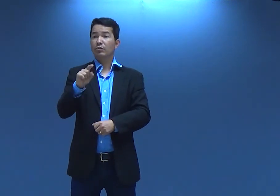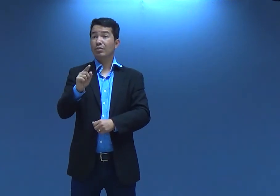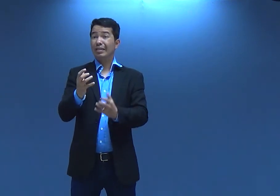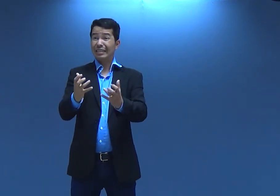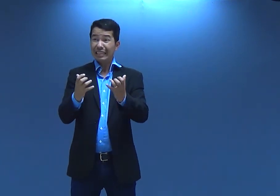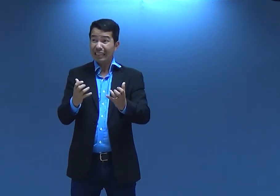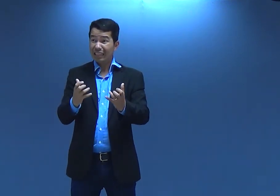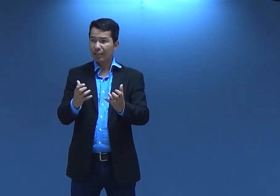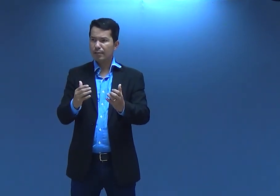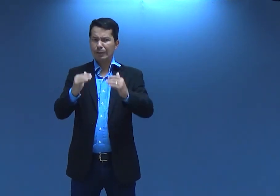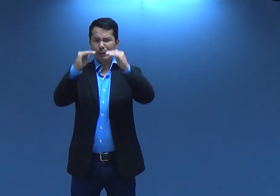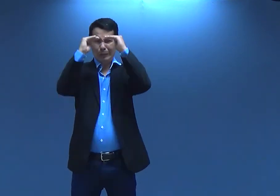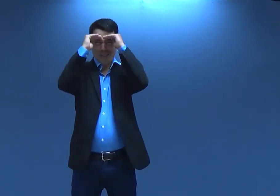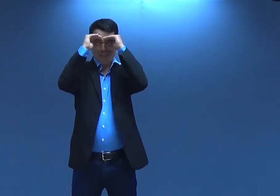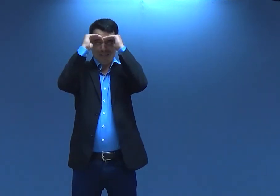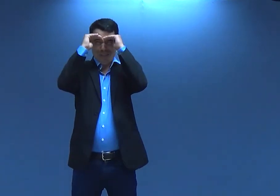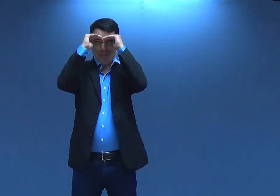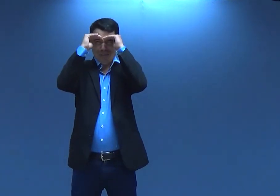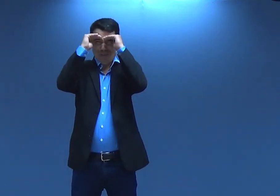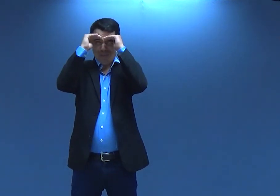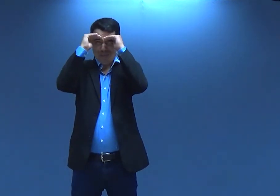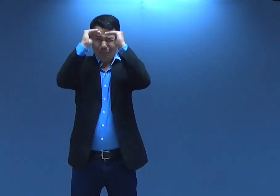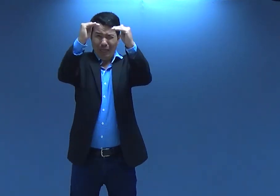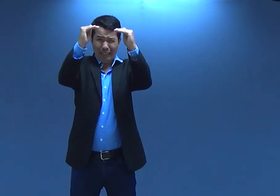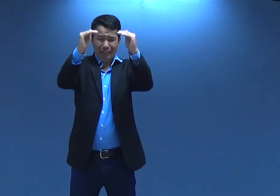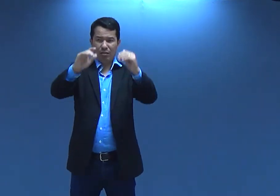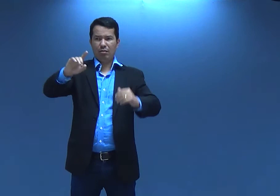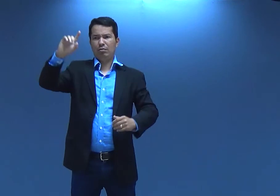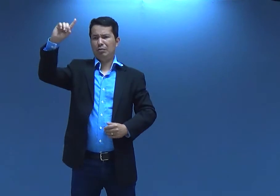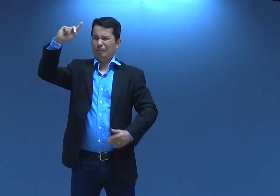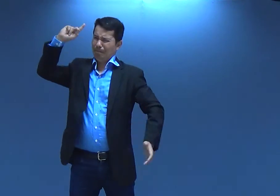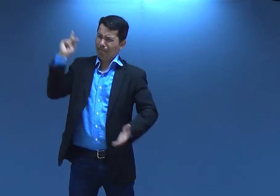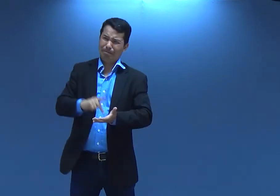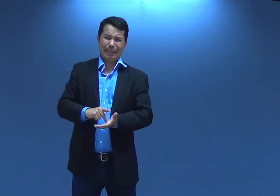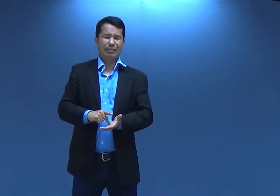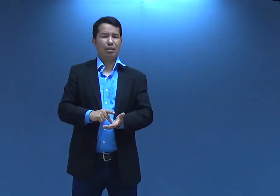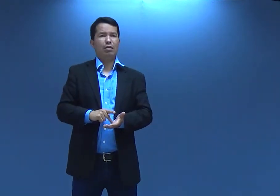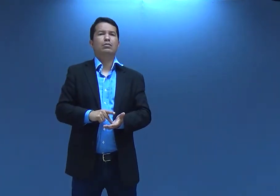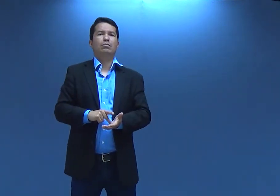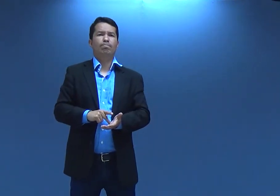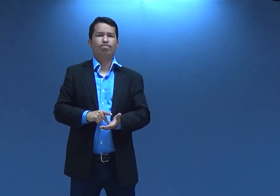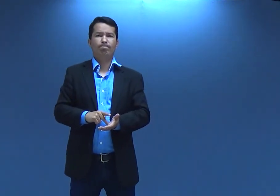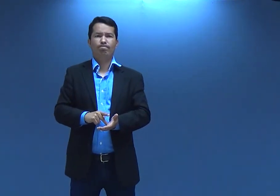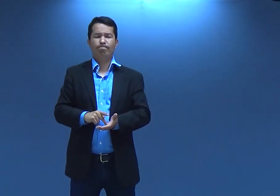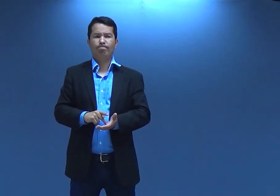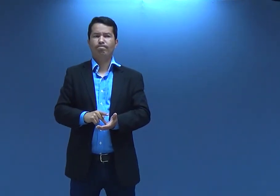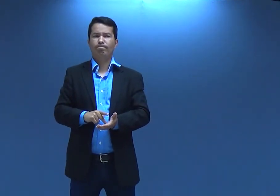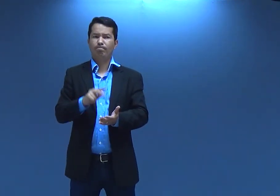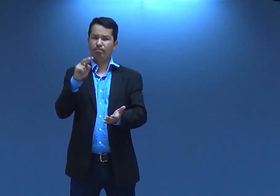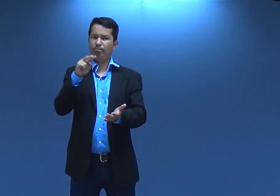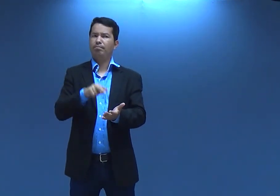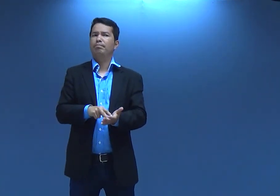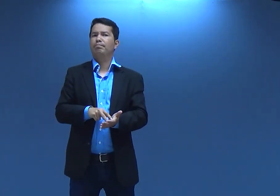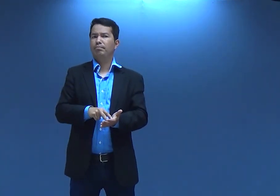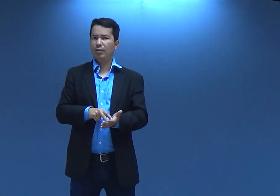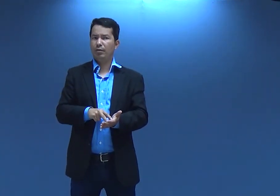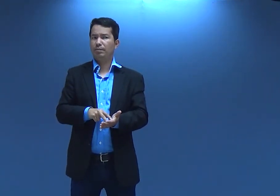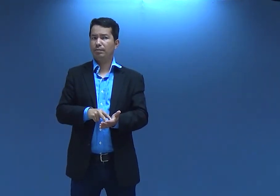se você quer realmente obedecer a Deus de verdade fique em